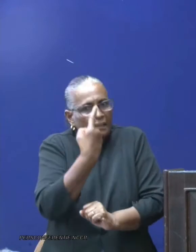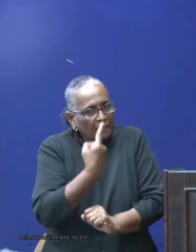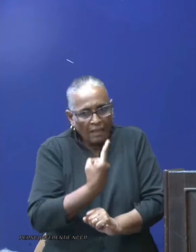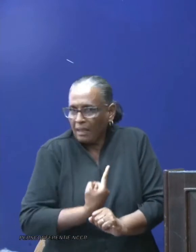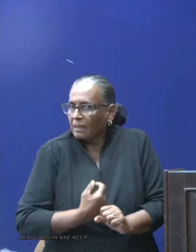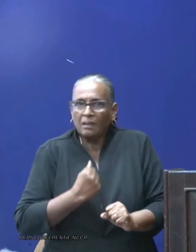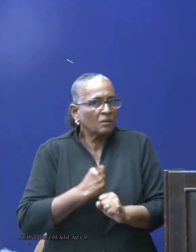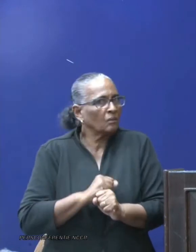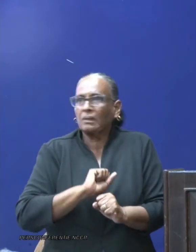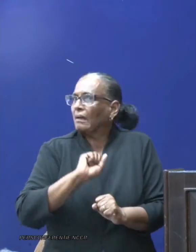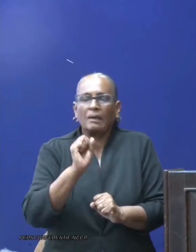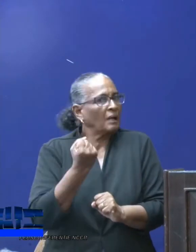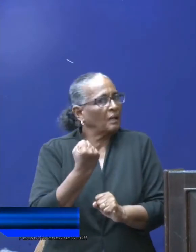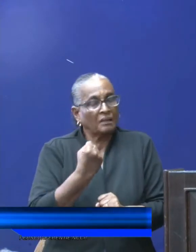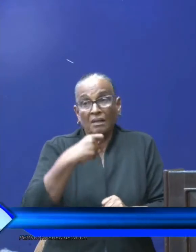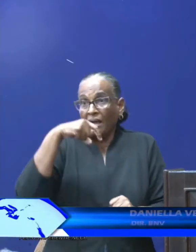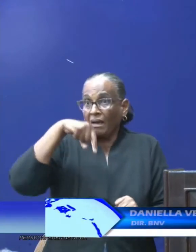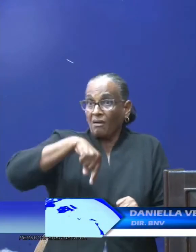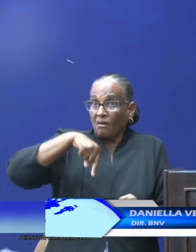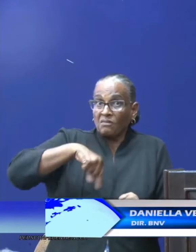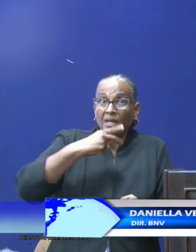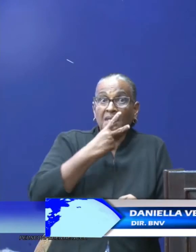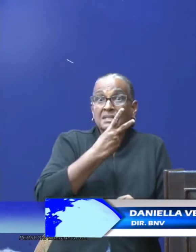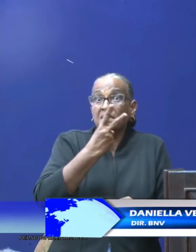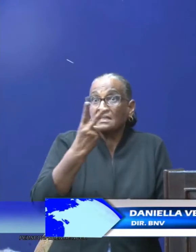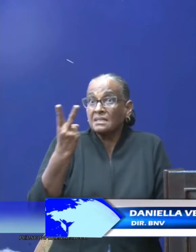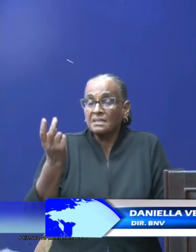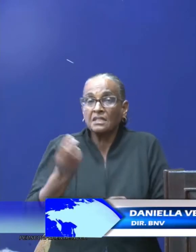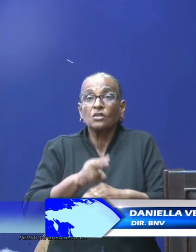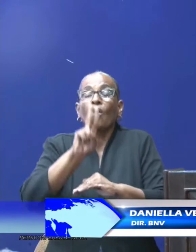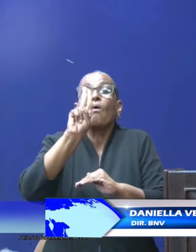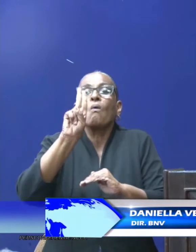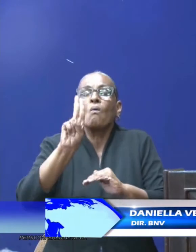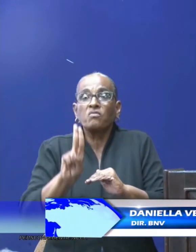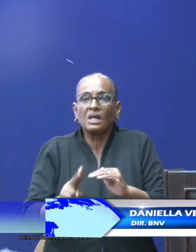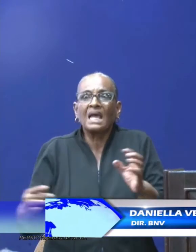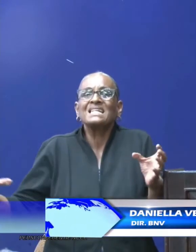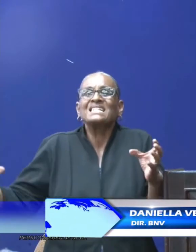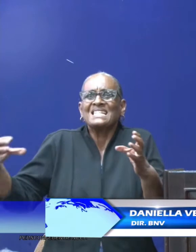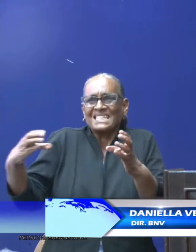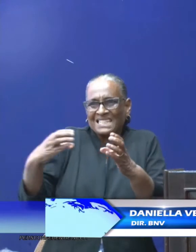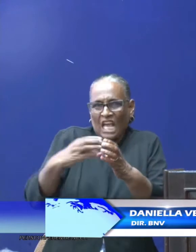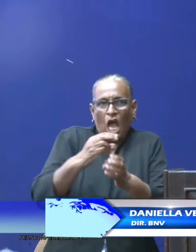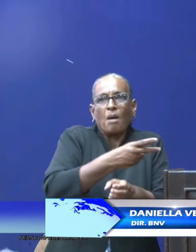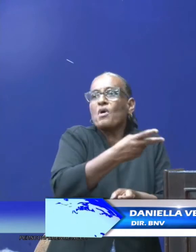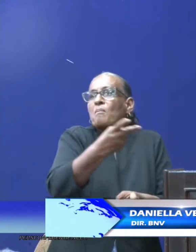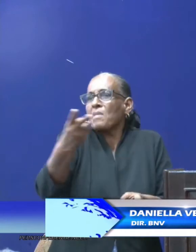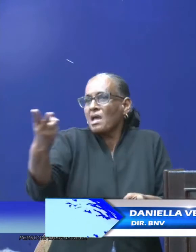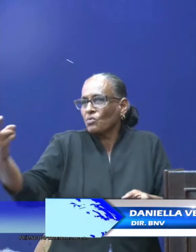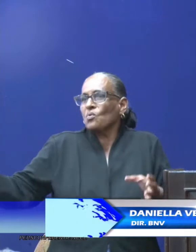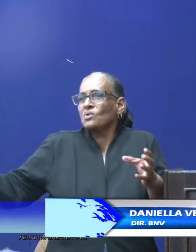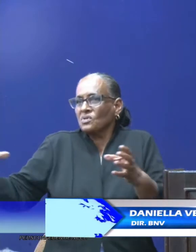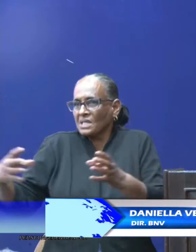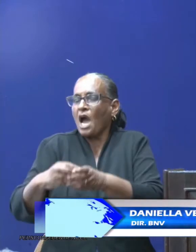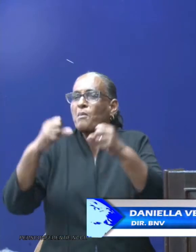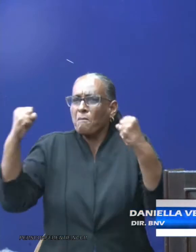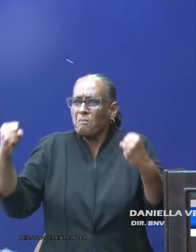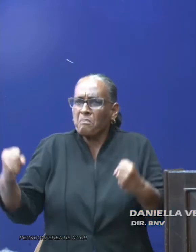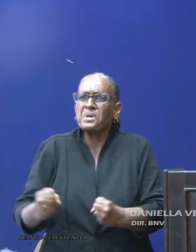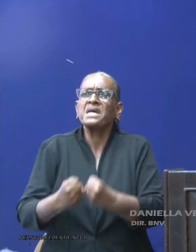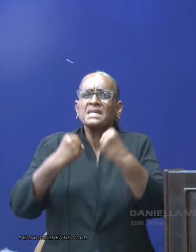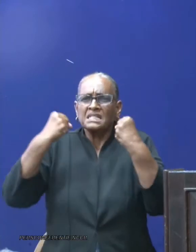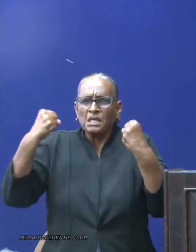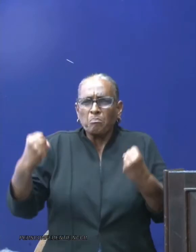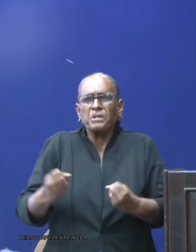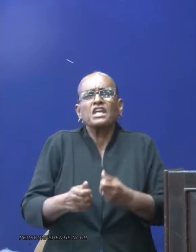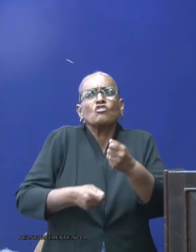doen. En vandaag zit u dat de overheid samen met u bezig is om ervoor zorg